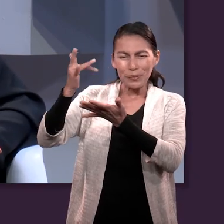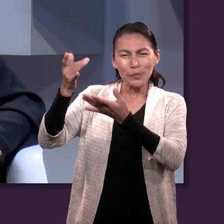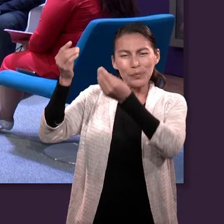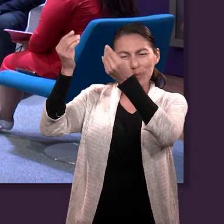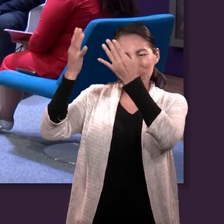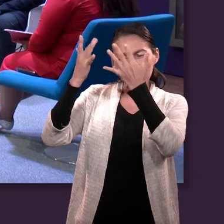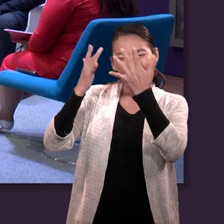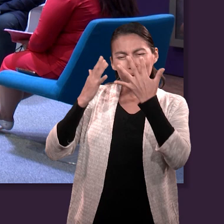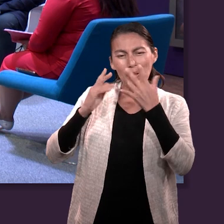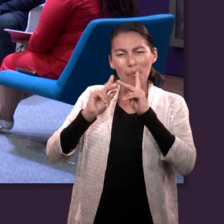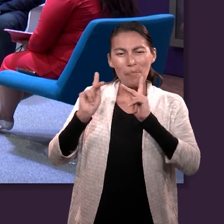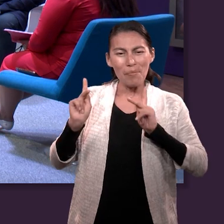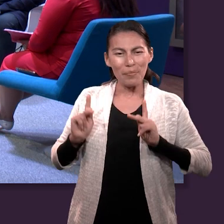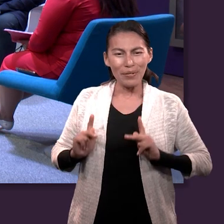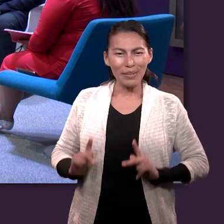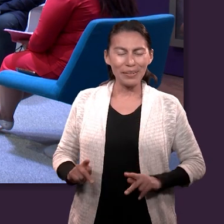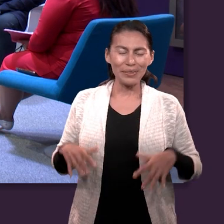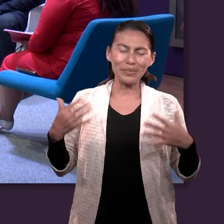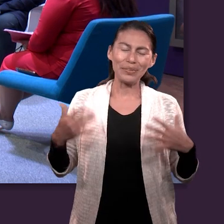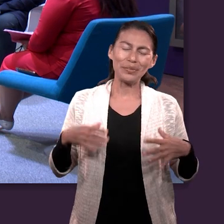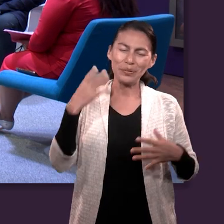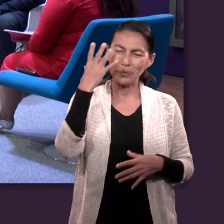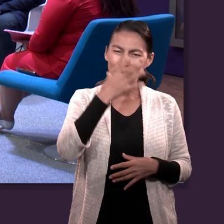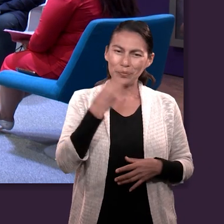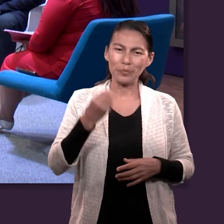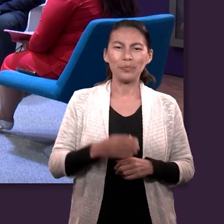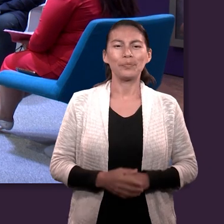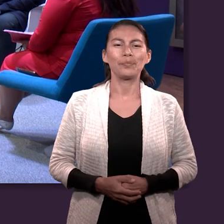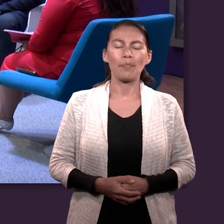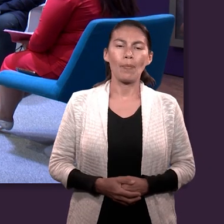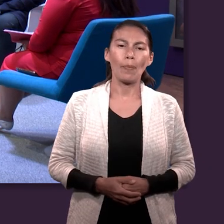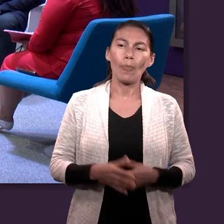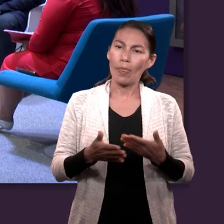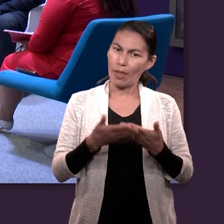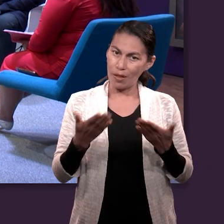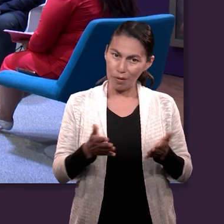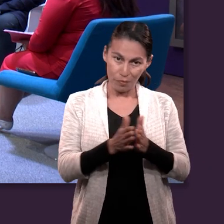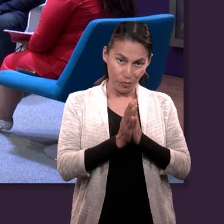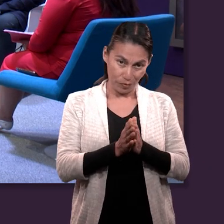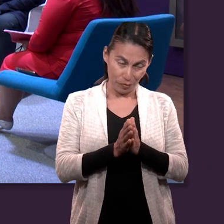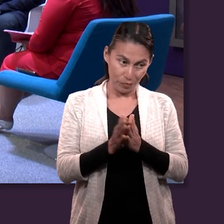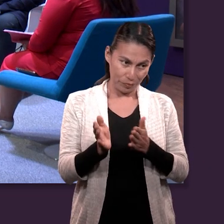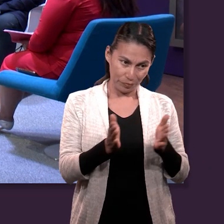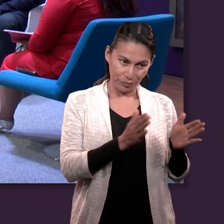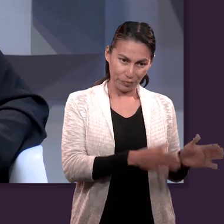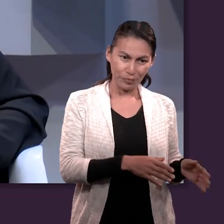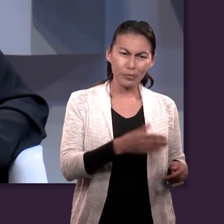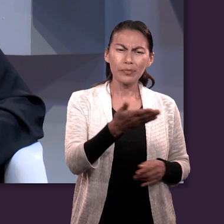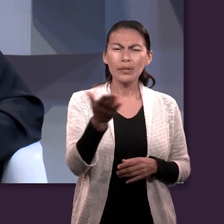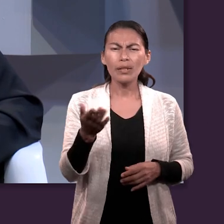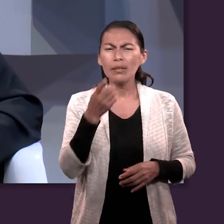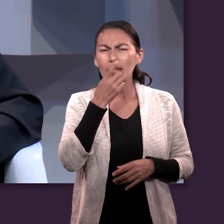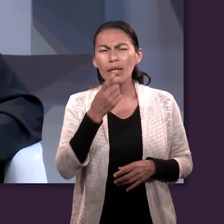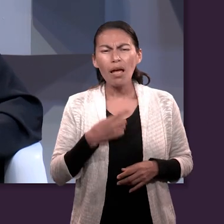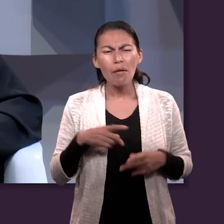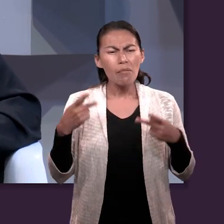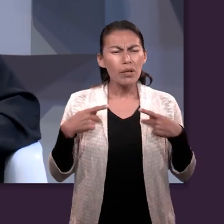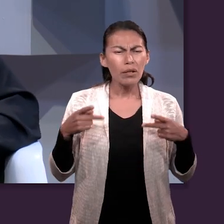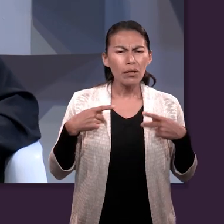Vamos a hablar sobre algo relacionado. Y me gustaría que me contaran de algún personaje bíblico que ustedes consideran que en algún